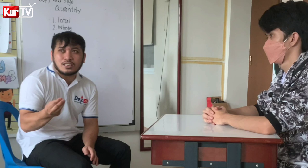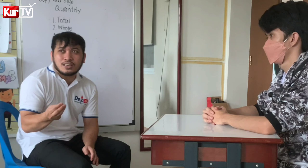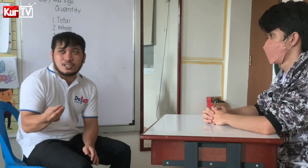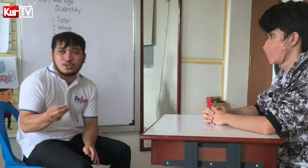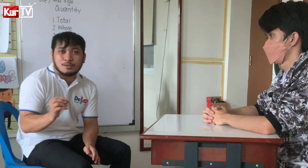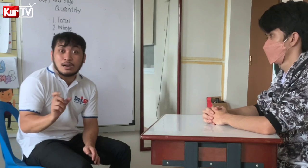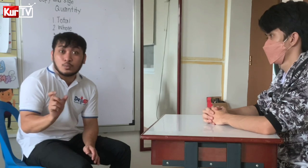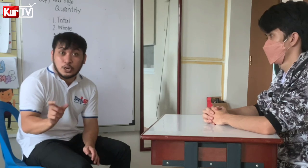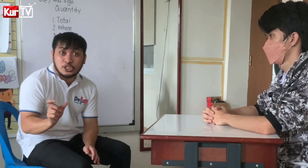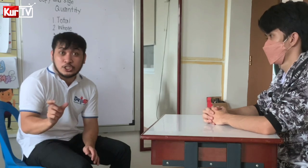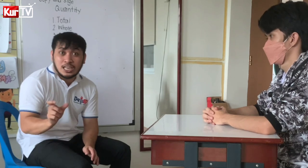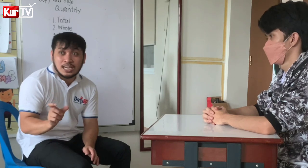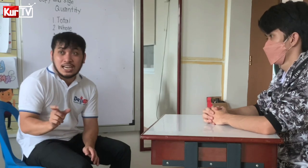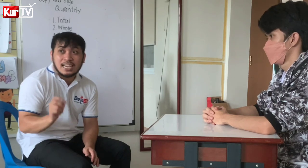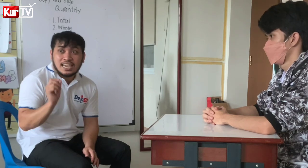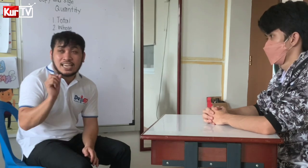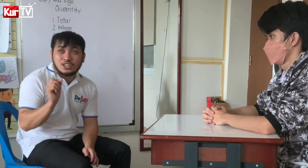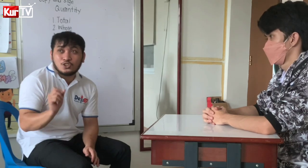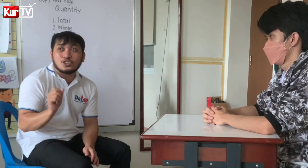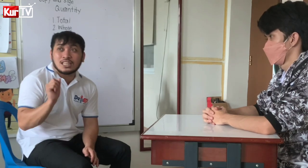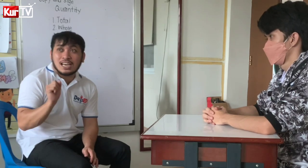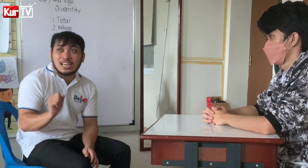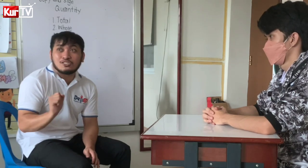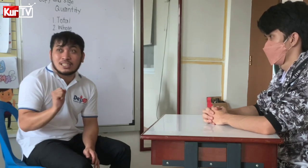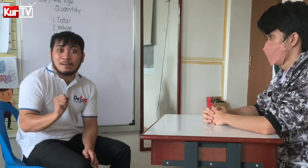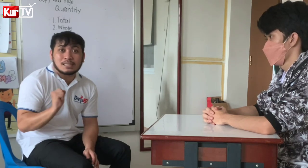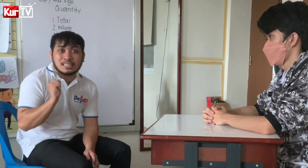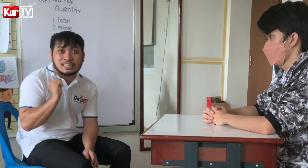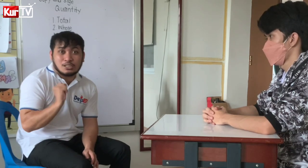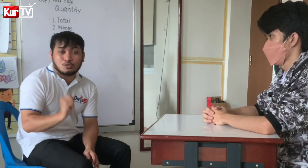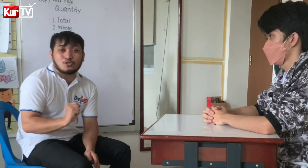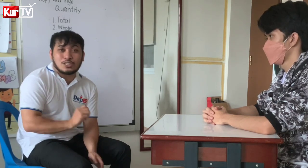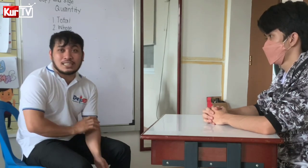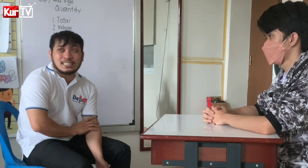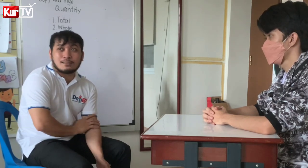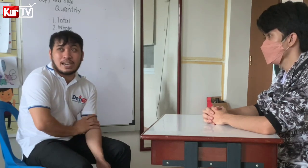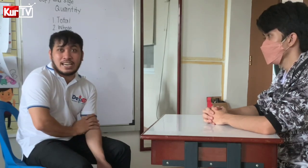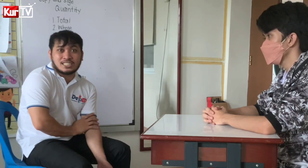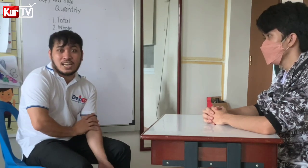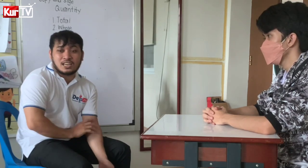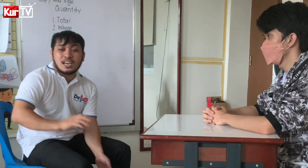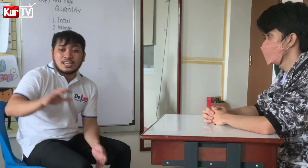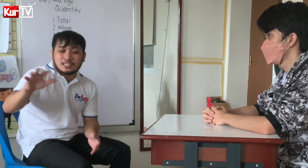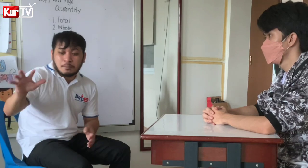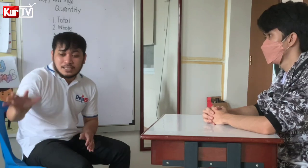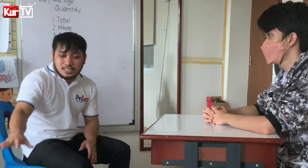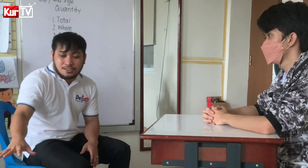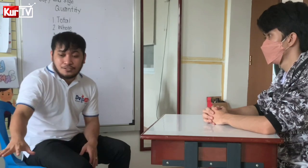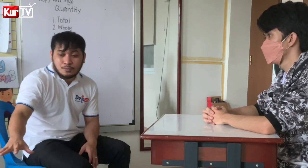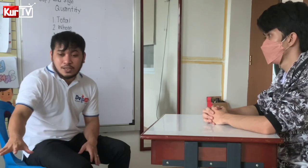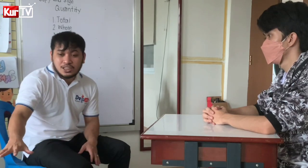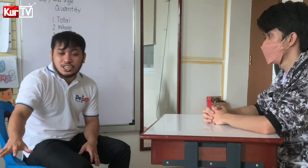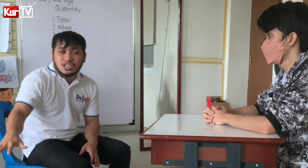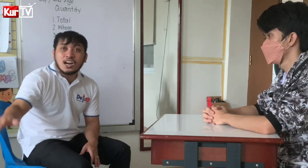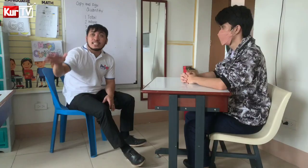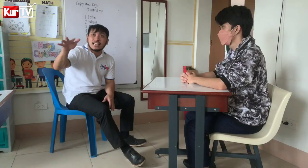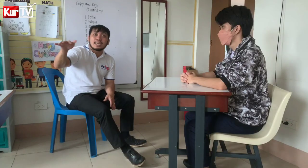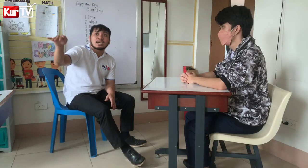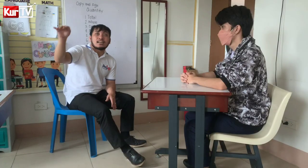Yung ibang words talaga And yun talaga yung dapat Itinuburo natin sa mga age Especially from kindergarten Hanggang